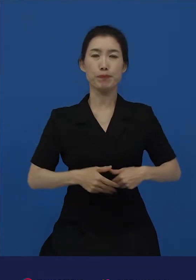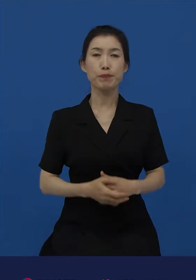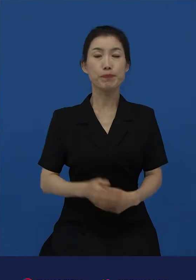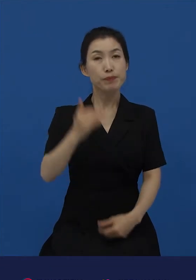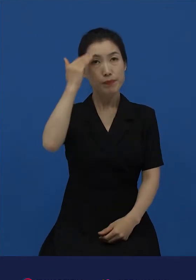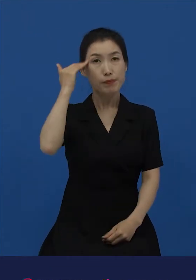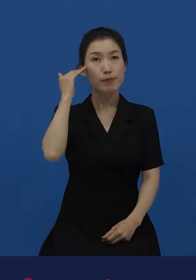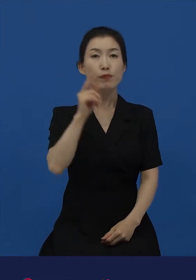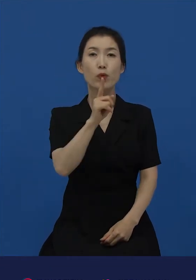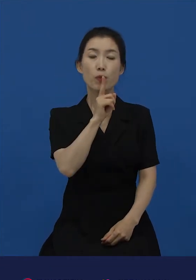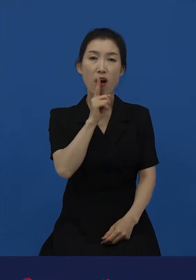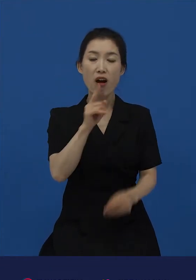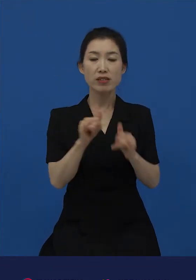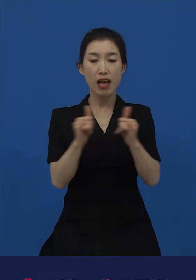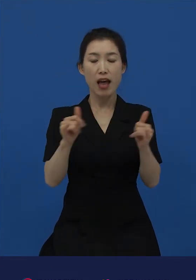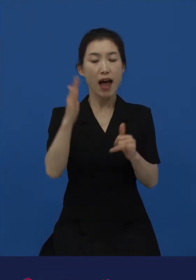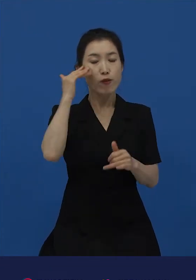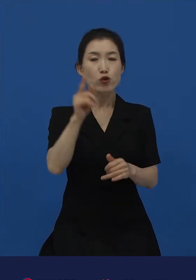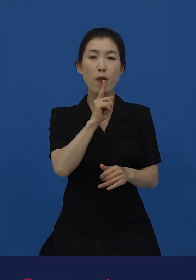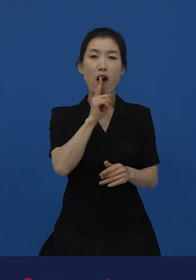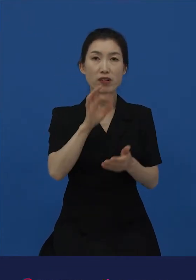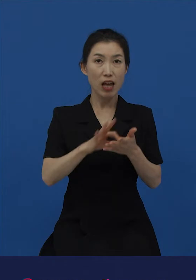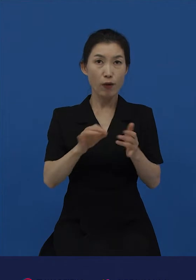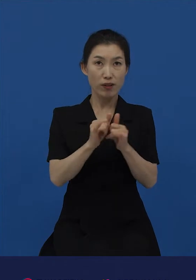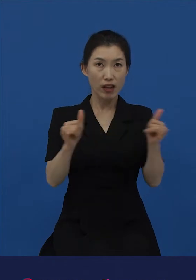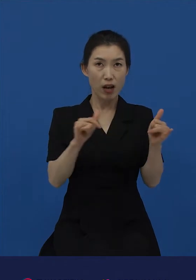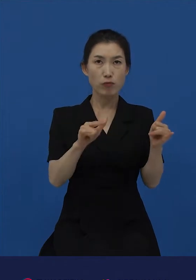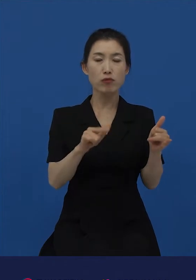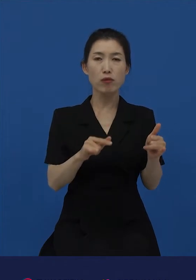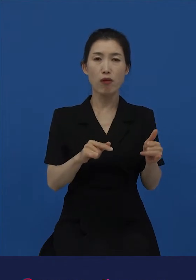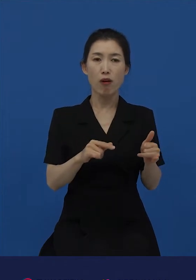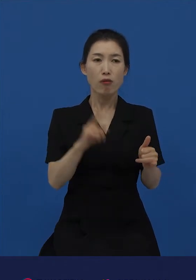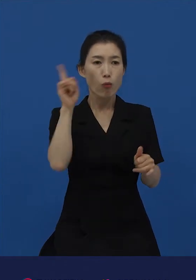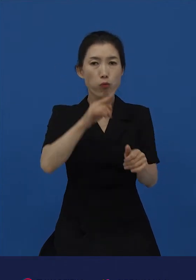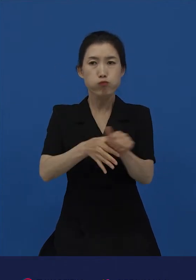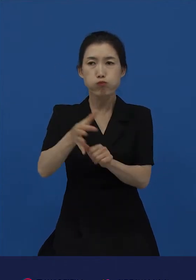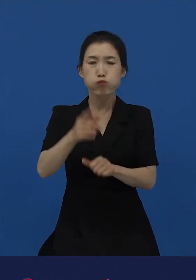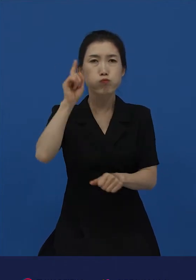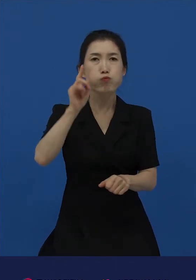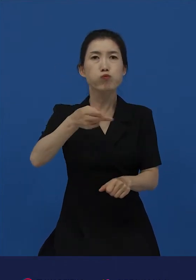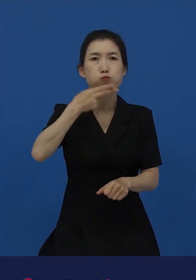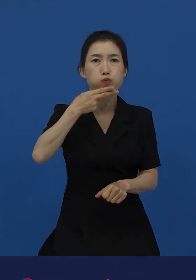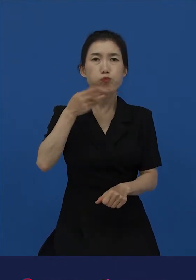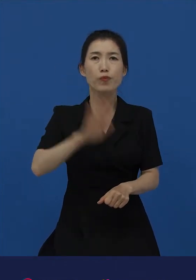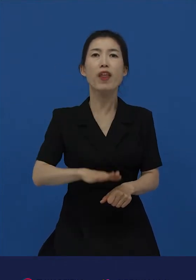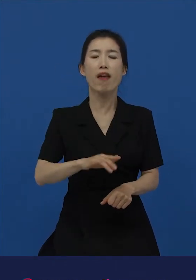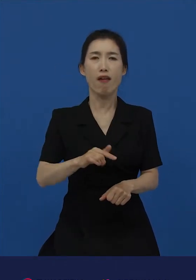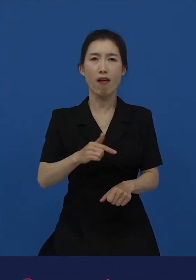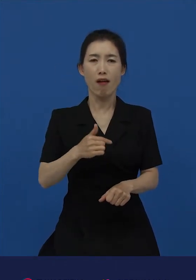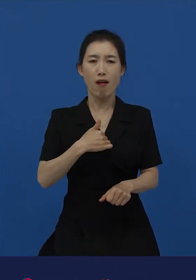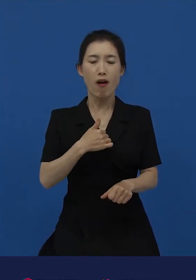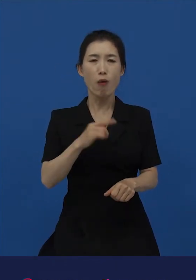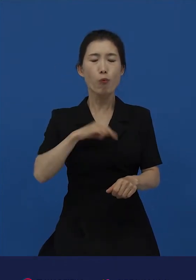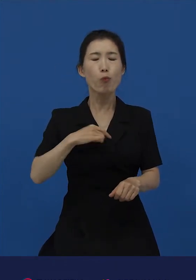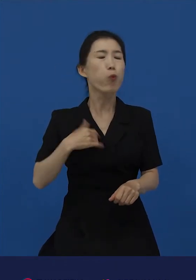사용자들을 소위 선량한 연령차별주의자로 만드는데 가장 크게 기여하는 것은 바로